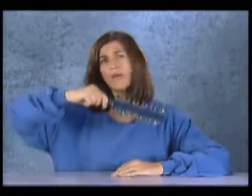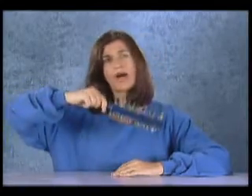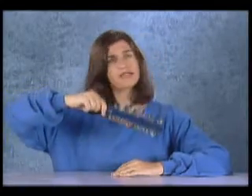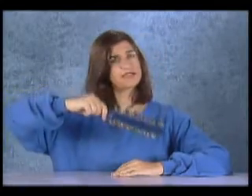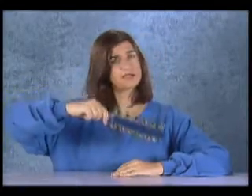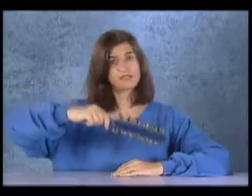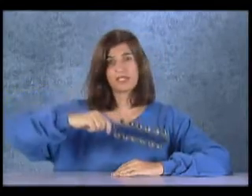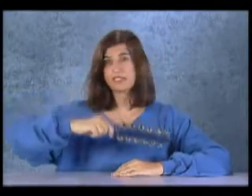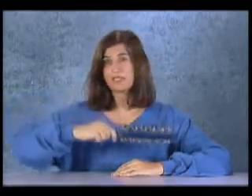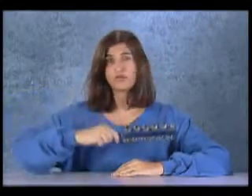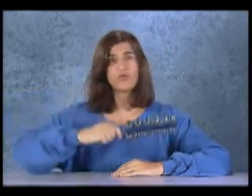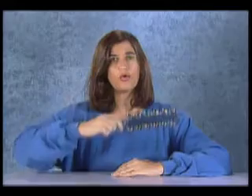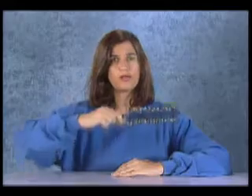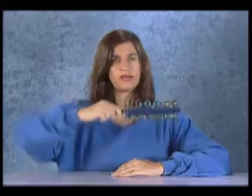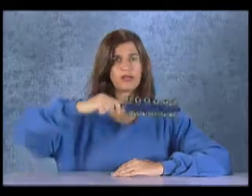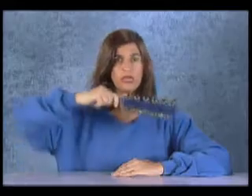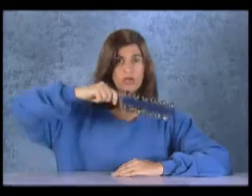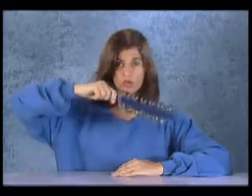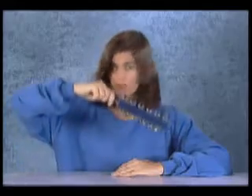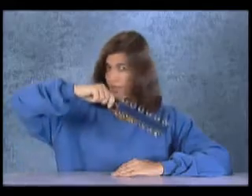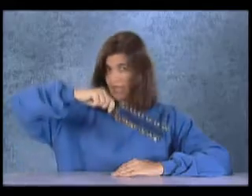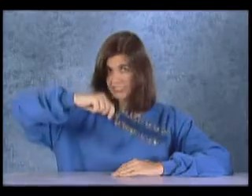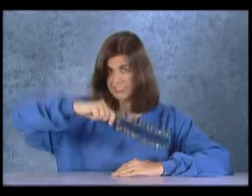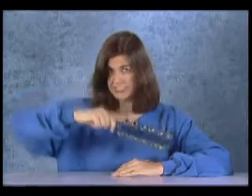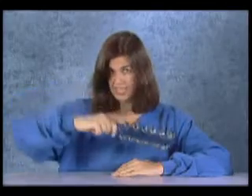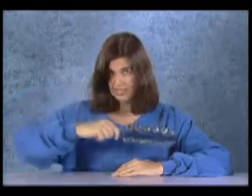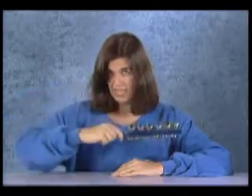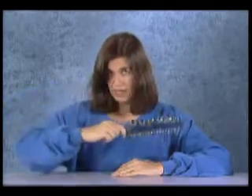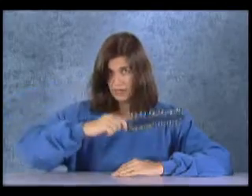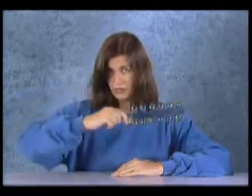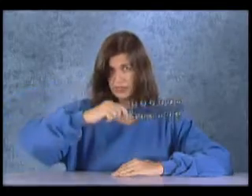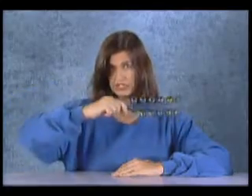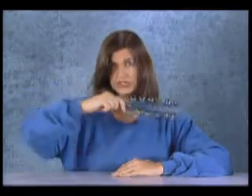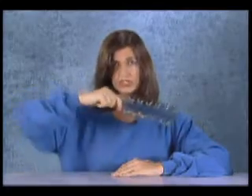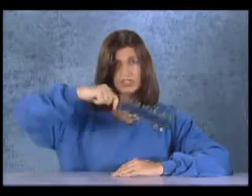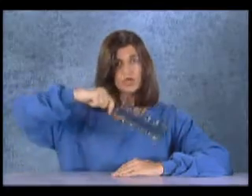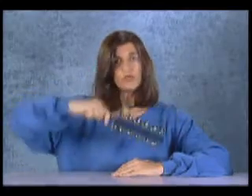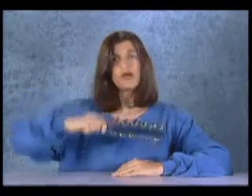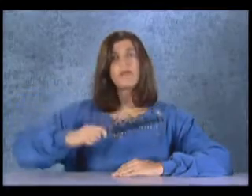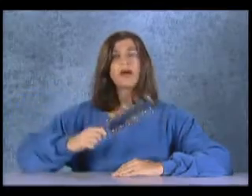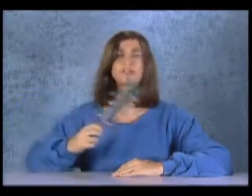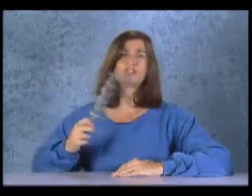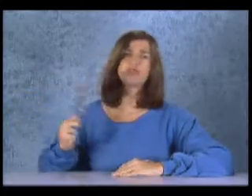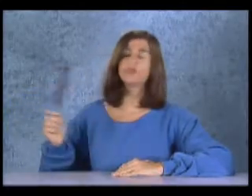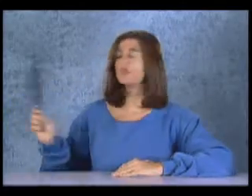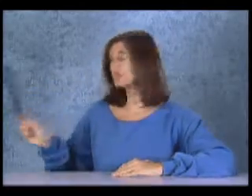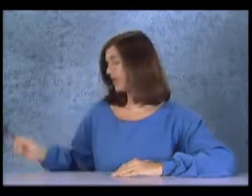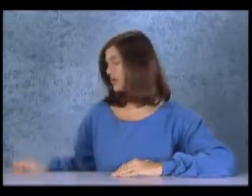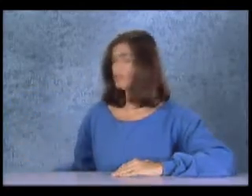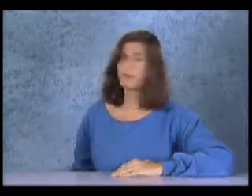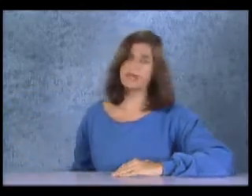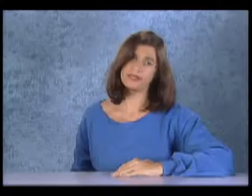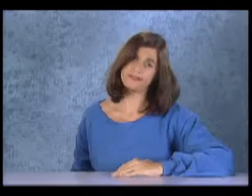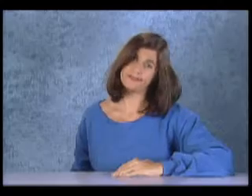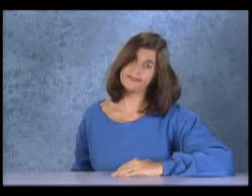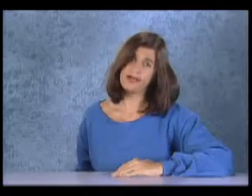mais quis ser um homem. Nunca mais quis sair da água à noite. Nunca mais tirou moça nenhuma para dançar.